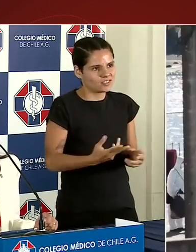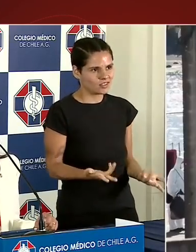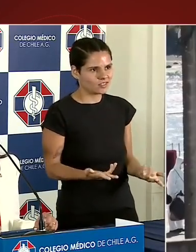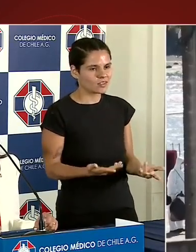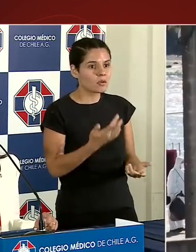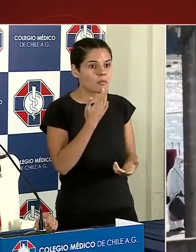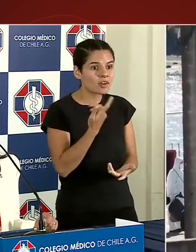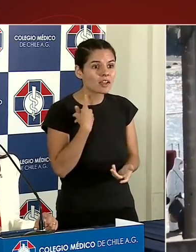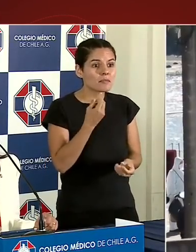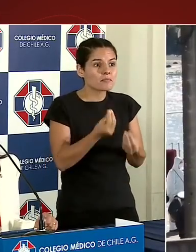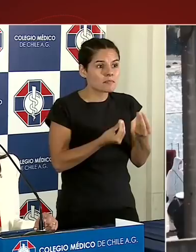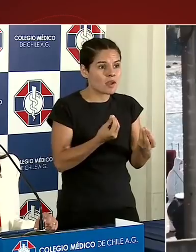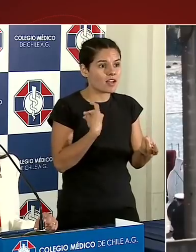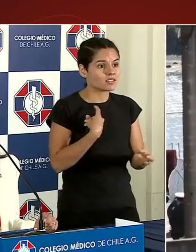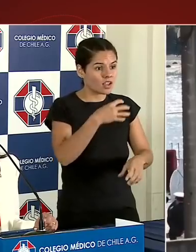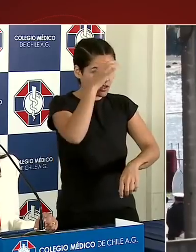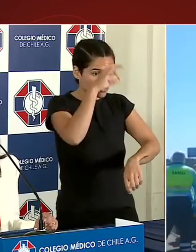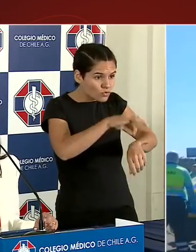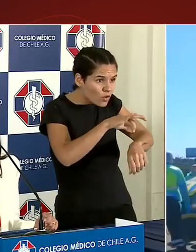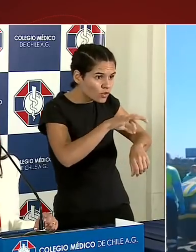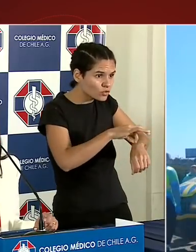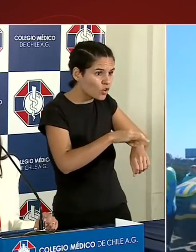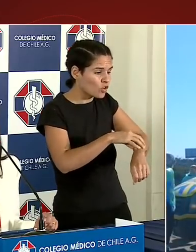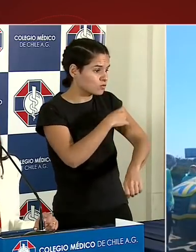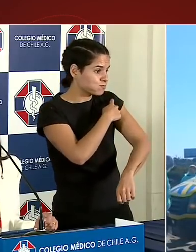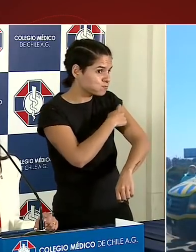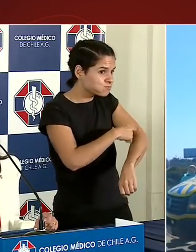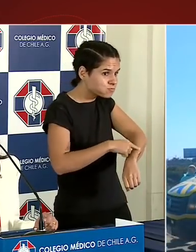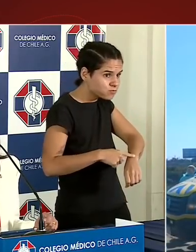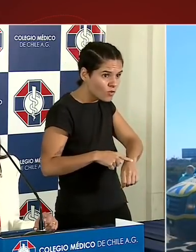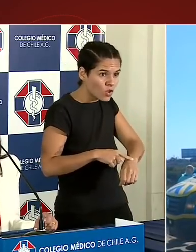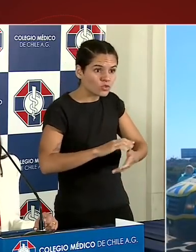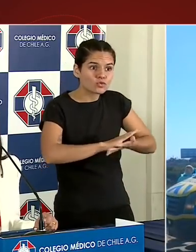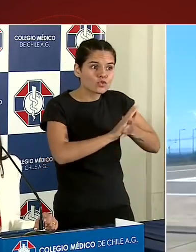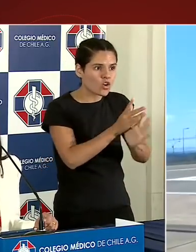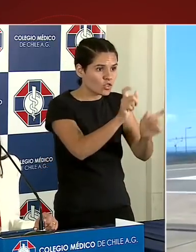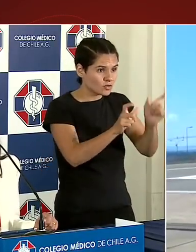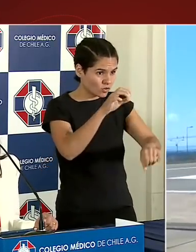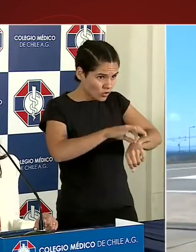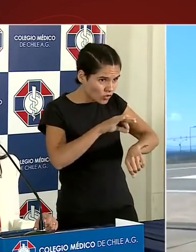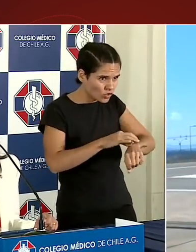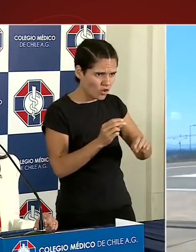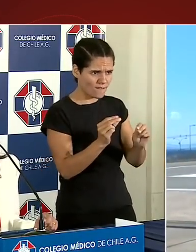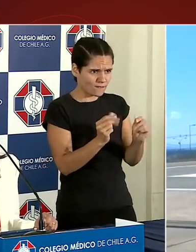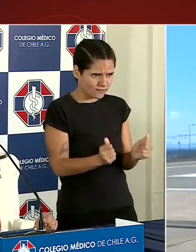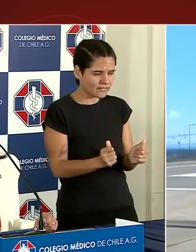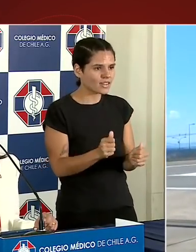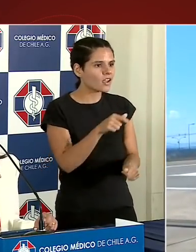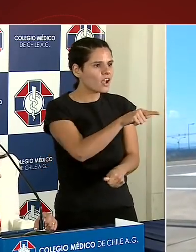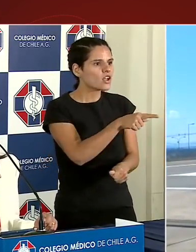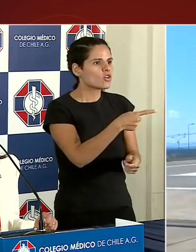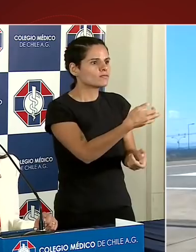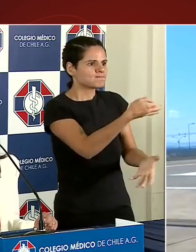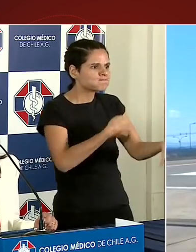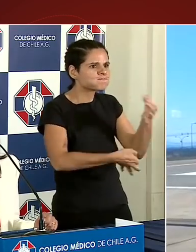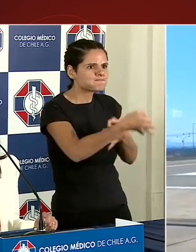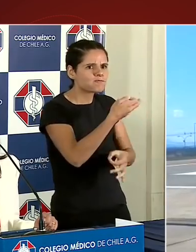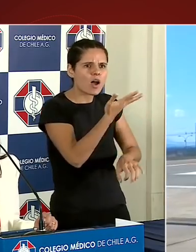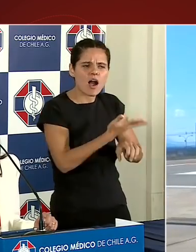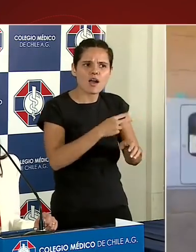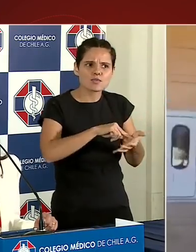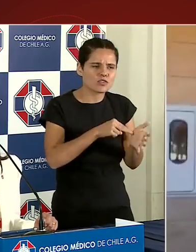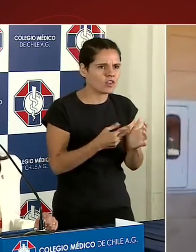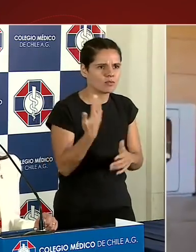médicos que se encuentran a lo largo de toda la red asistencial nos han informado que existen problemas relevantes